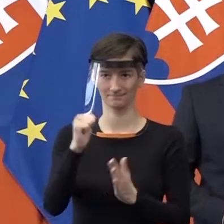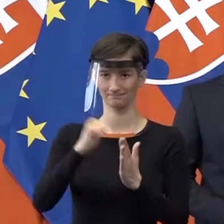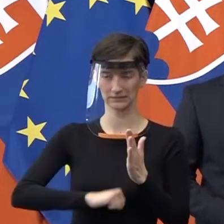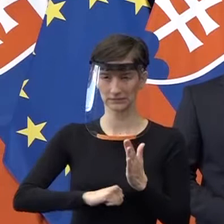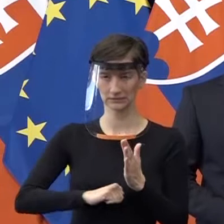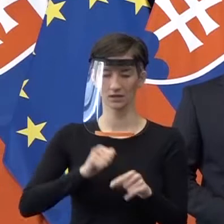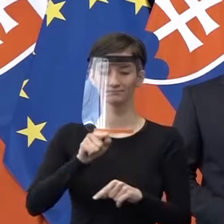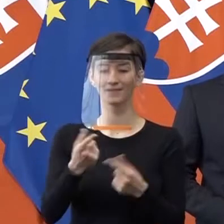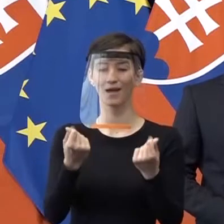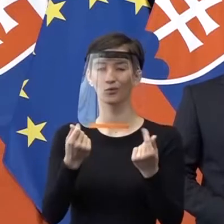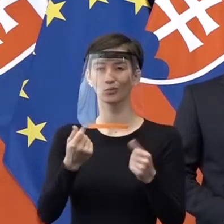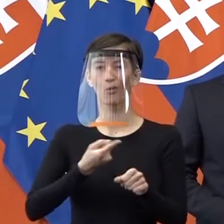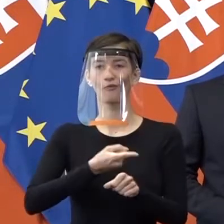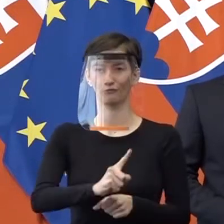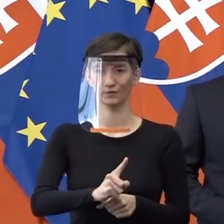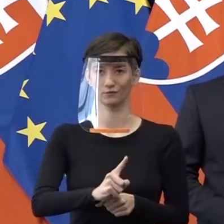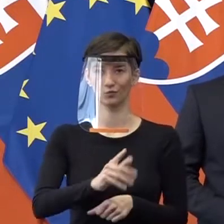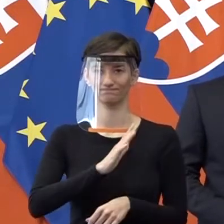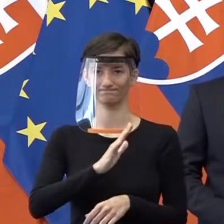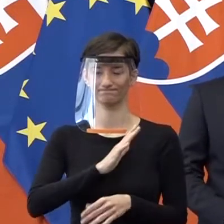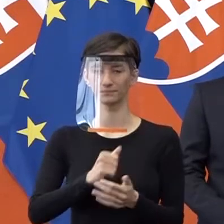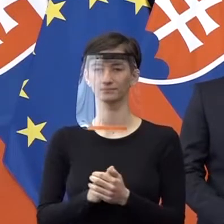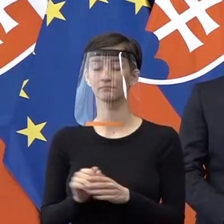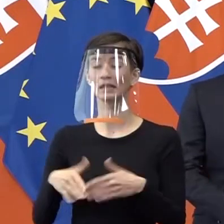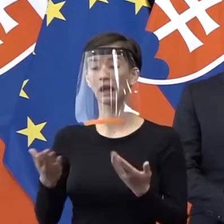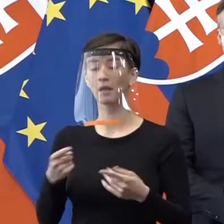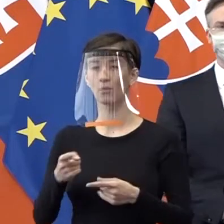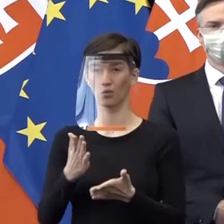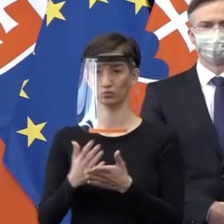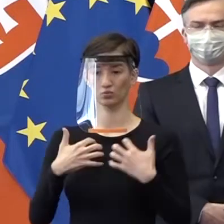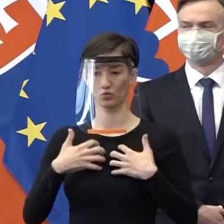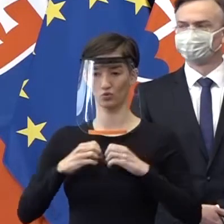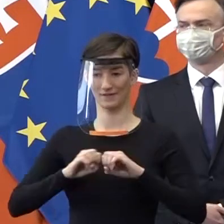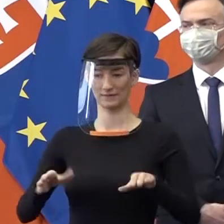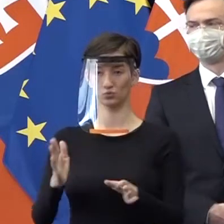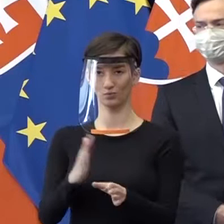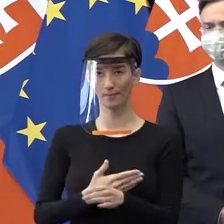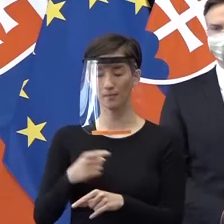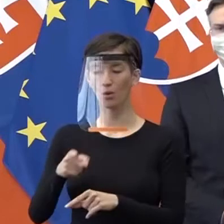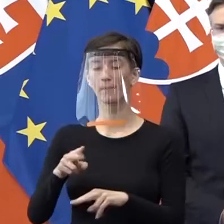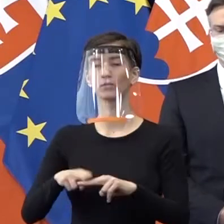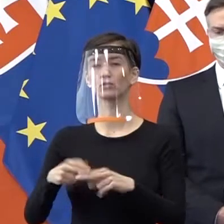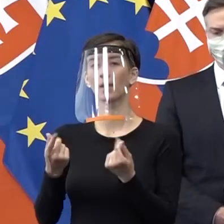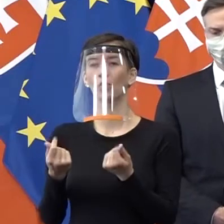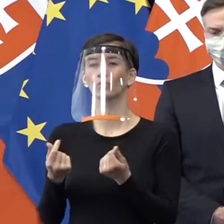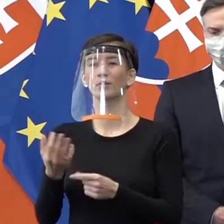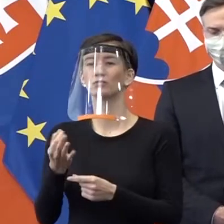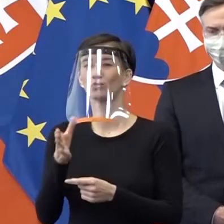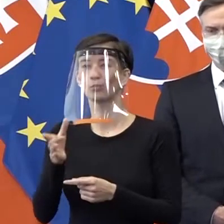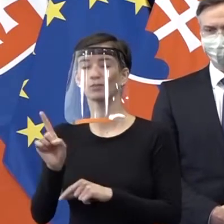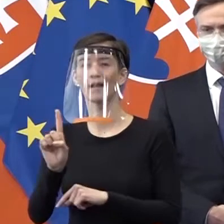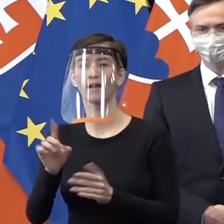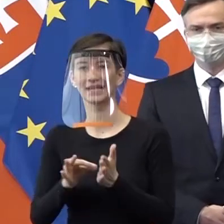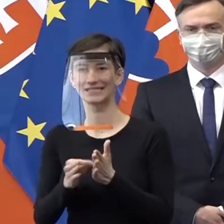teda, ako budeme tvoriť budúcu konkurenčnú schopnosť slovenskej ekonomiky, keď rast tieto rúška dáme dole a budeme